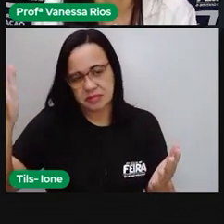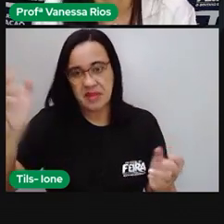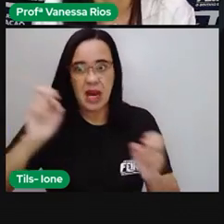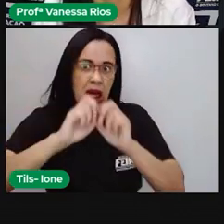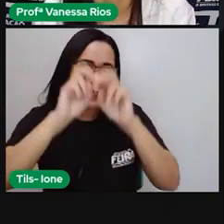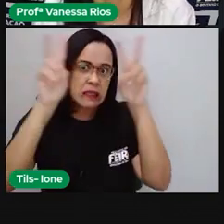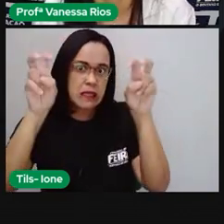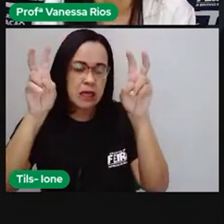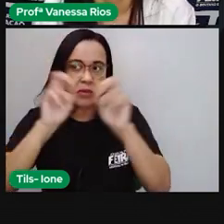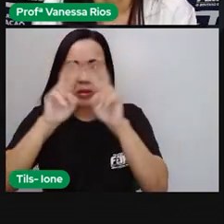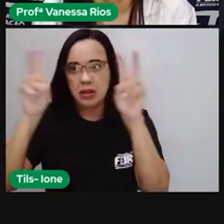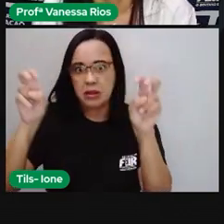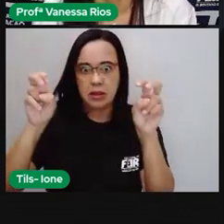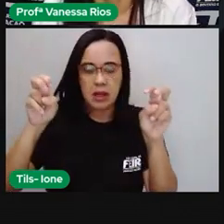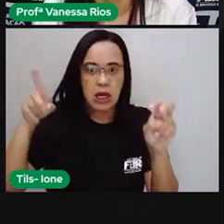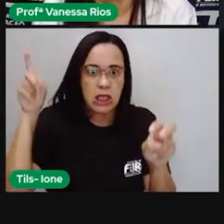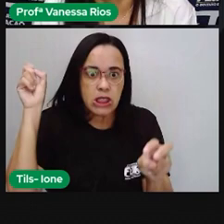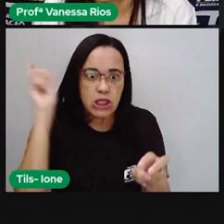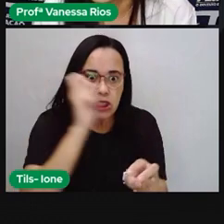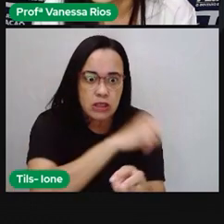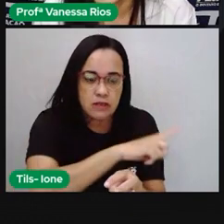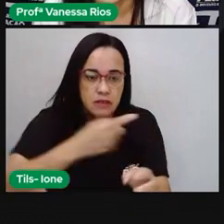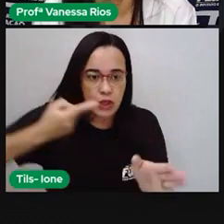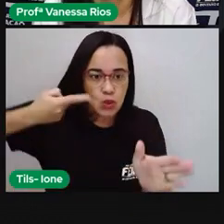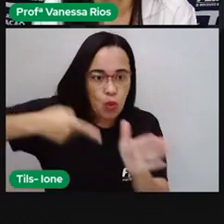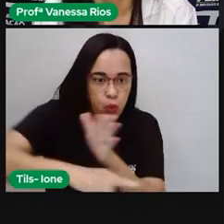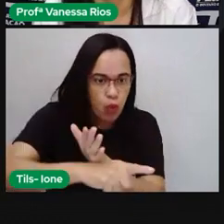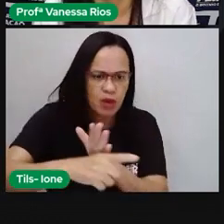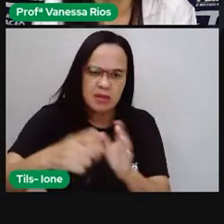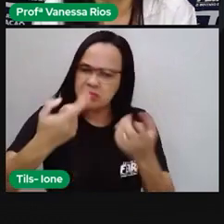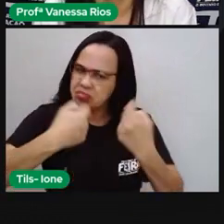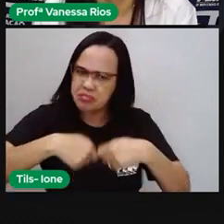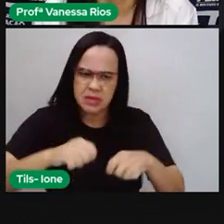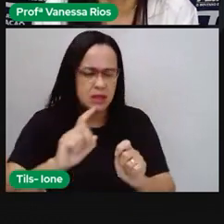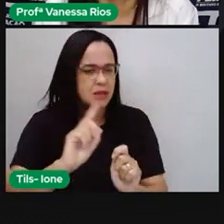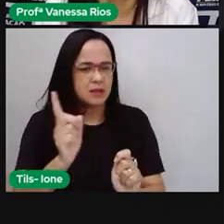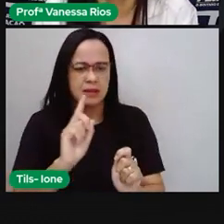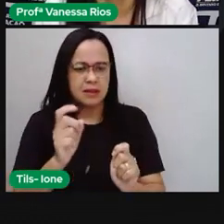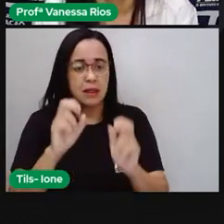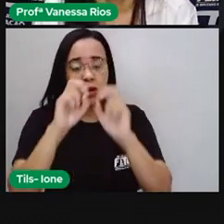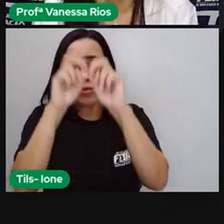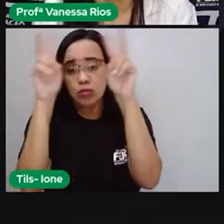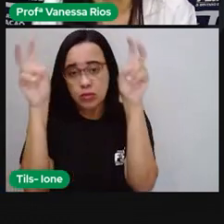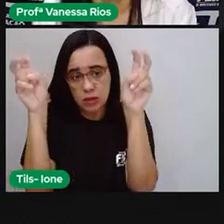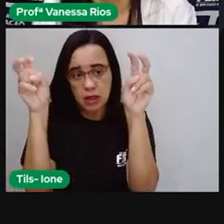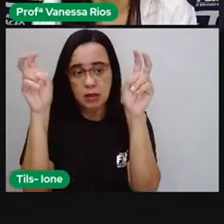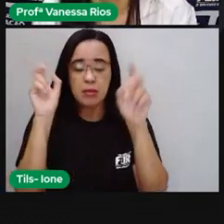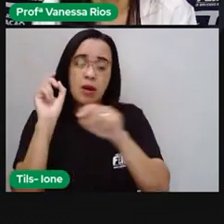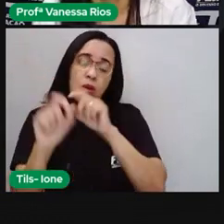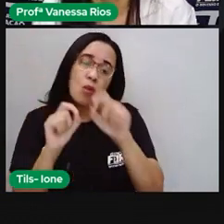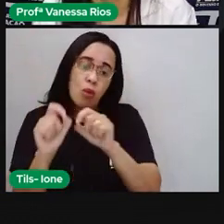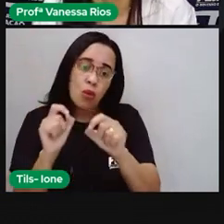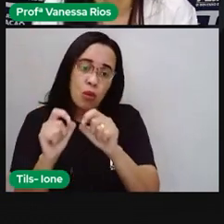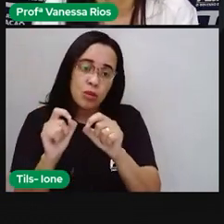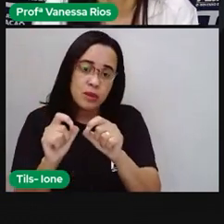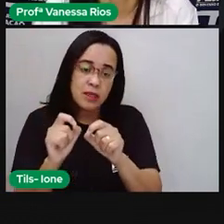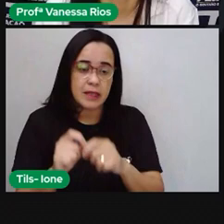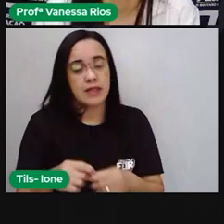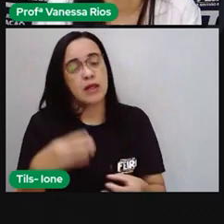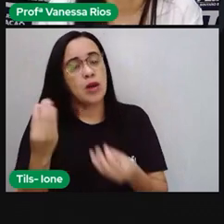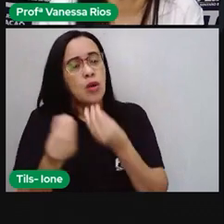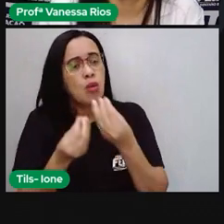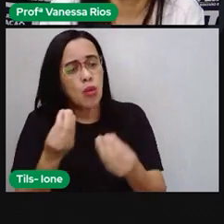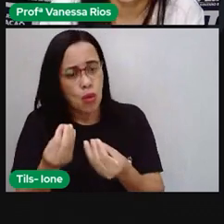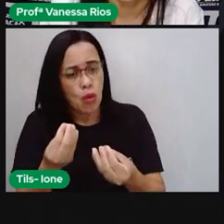da realidade de vocês. Uma dica importante em relação aí aos temas dos livros, é escolher assuntos que estão dentro do